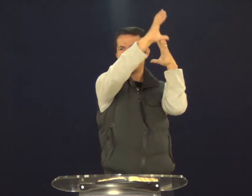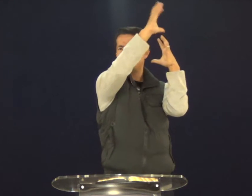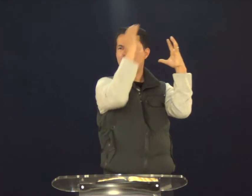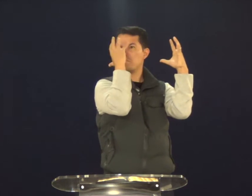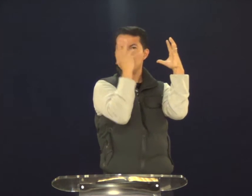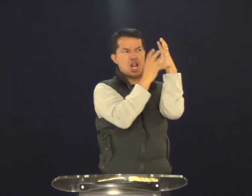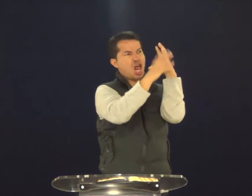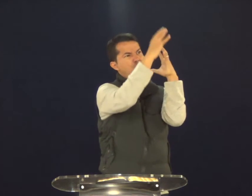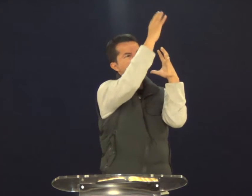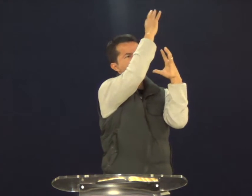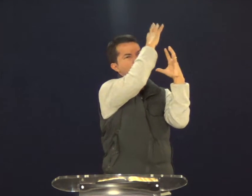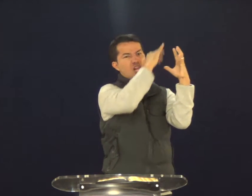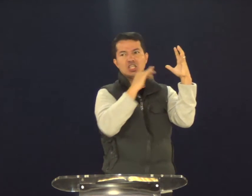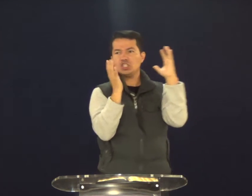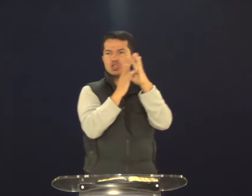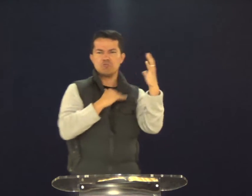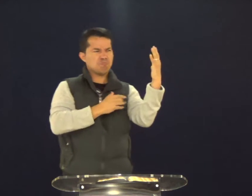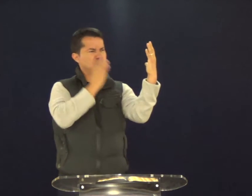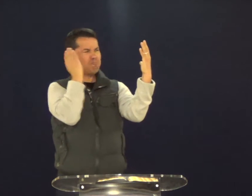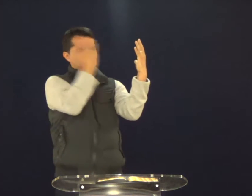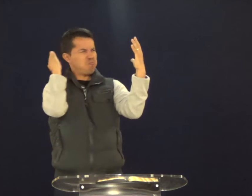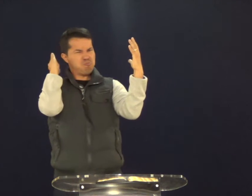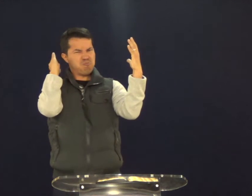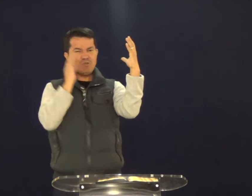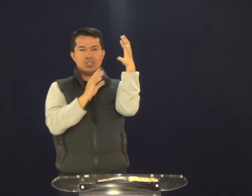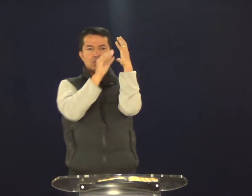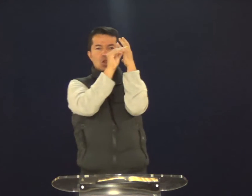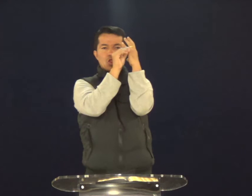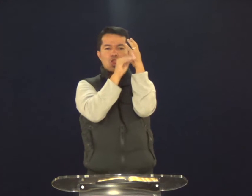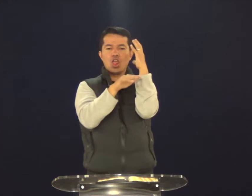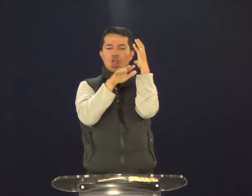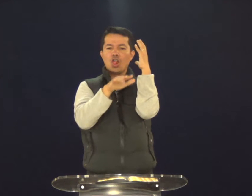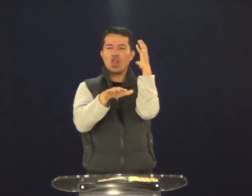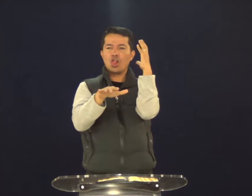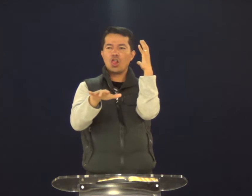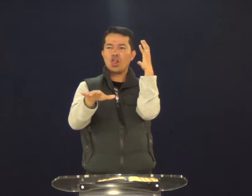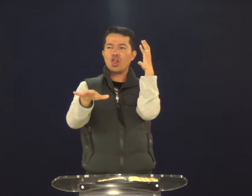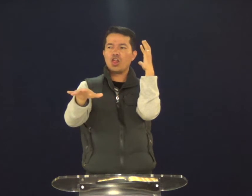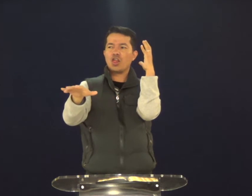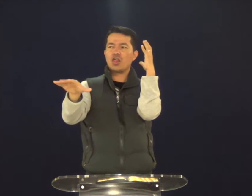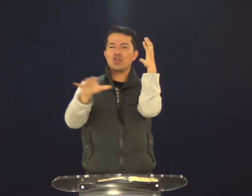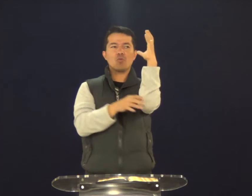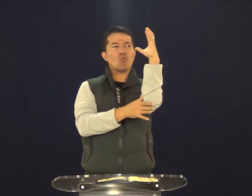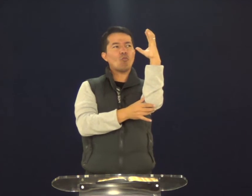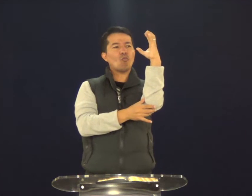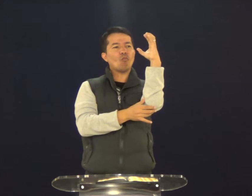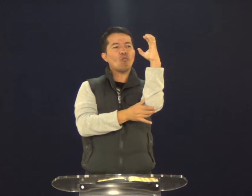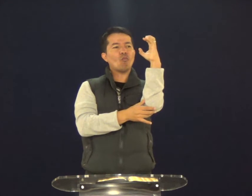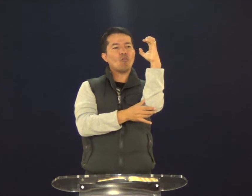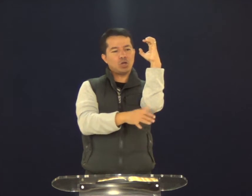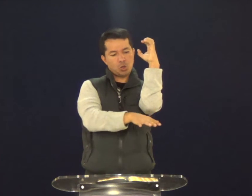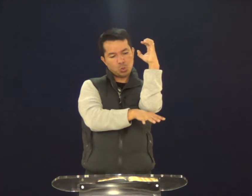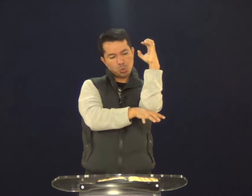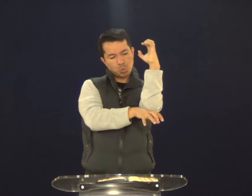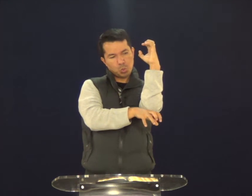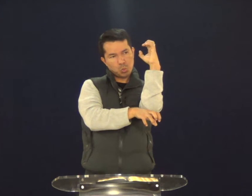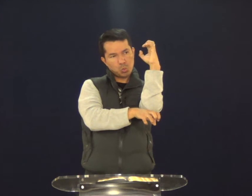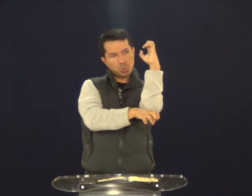claro que a árvore estava viçosa. Mas Jesus fala contra ela e ela seca.